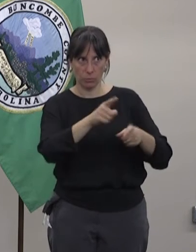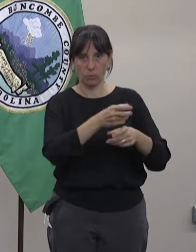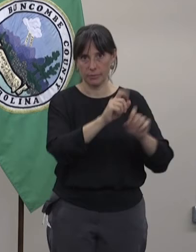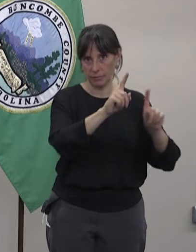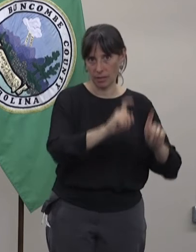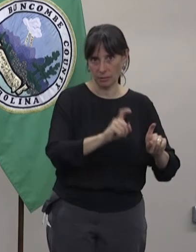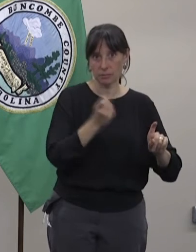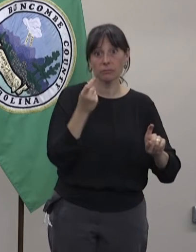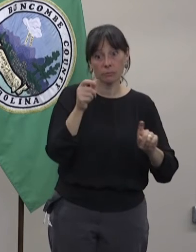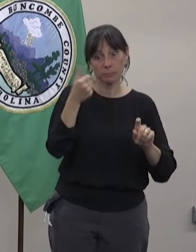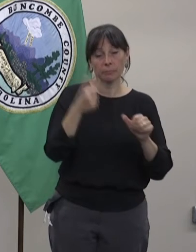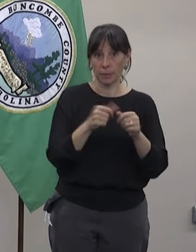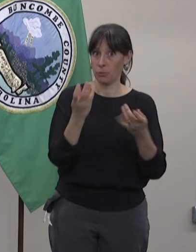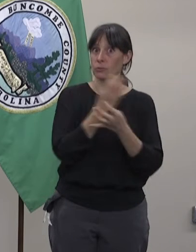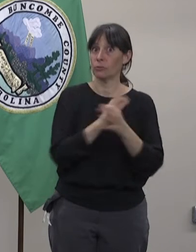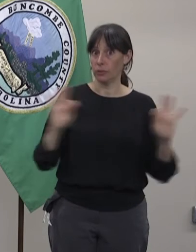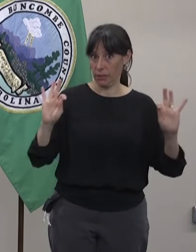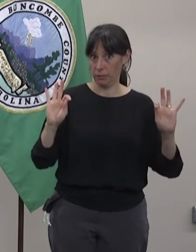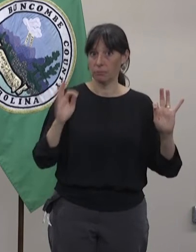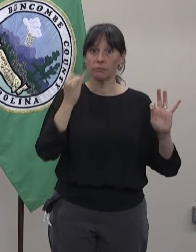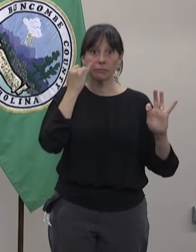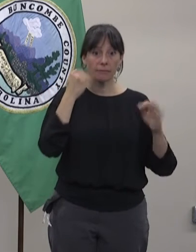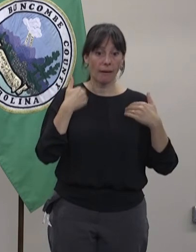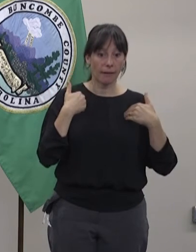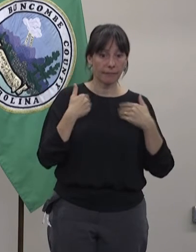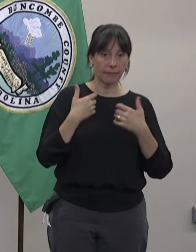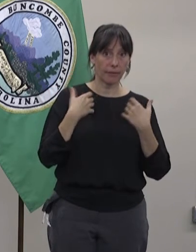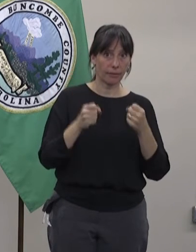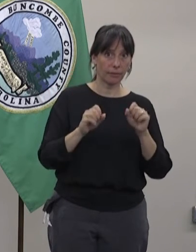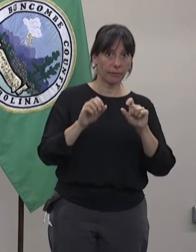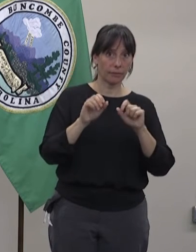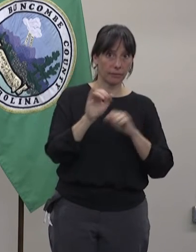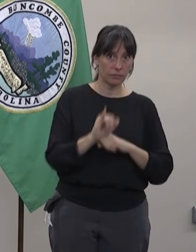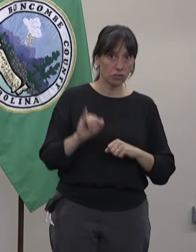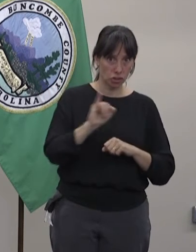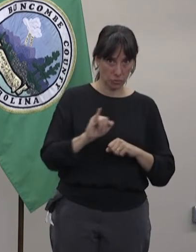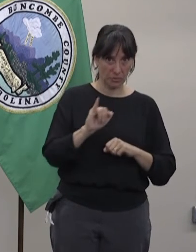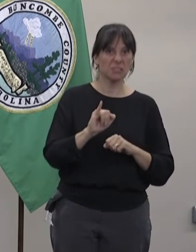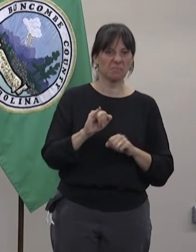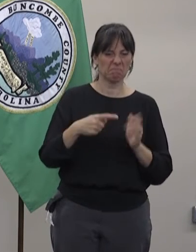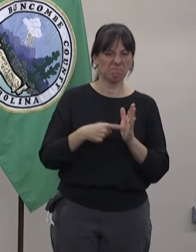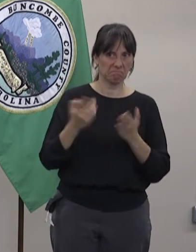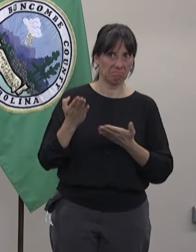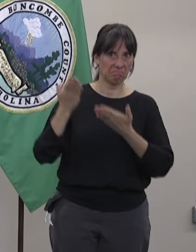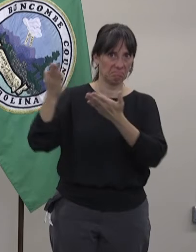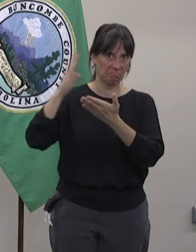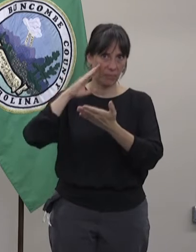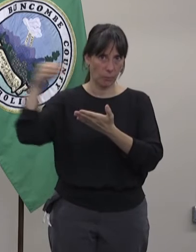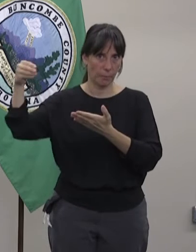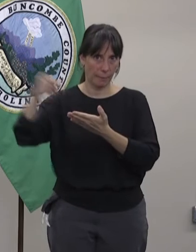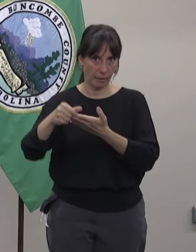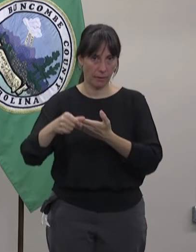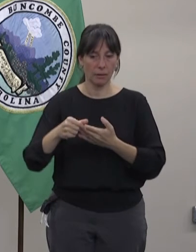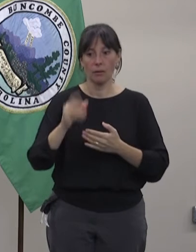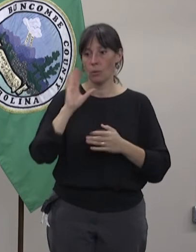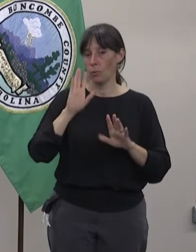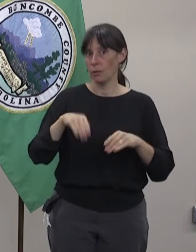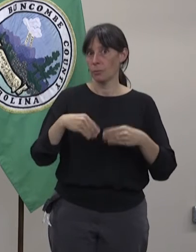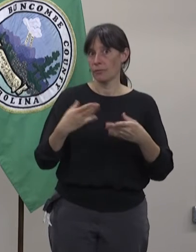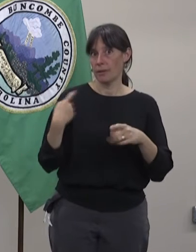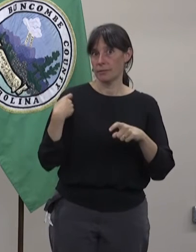con tu fecha y hora para la cita. Recordar que no hay ningún coste